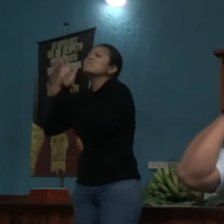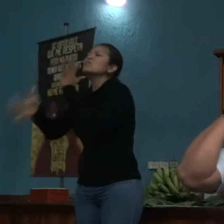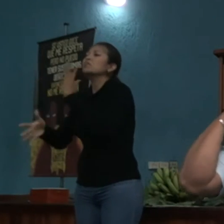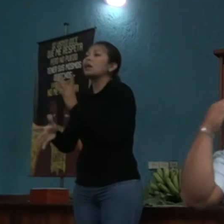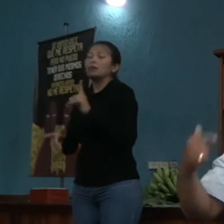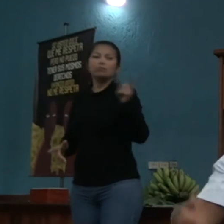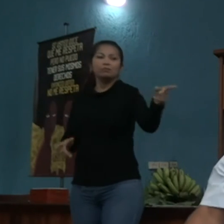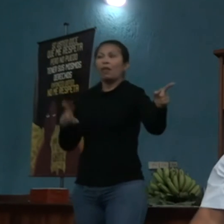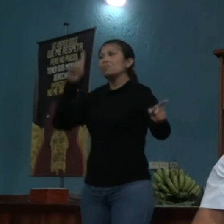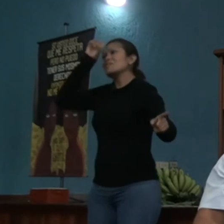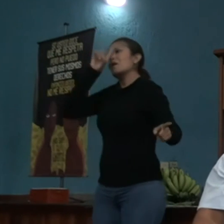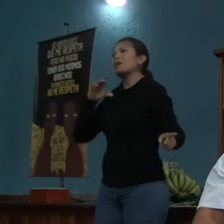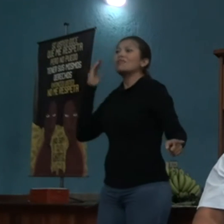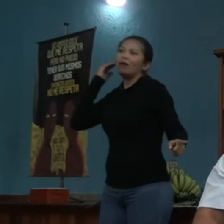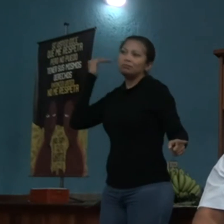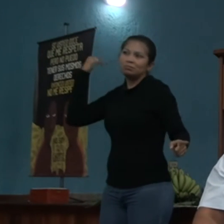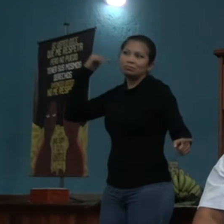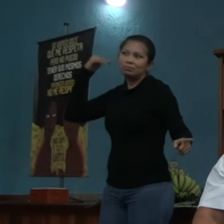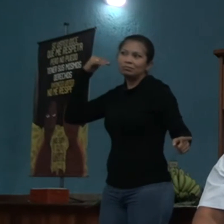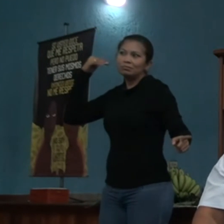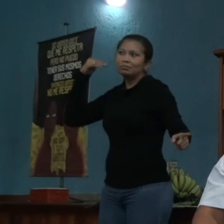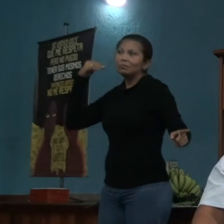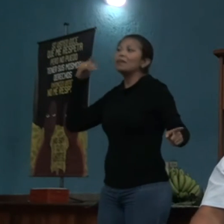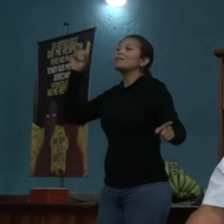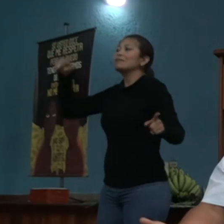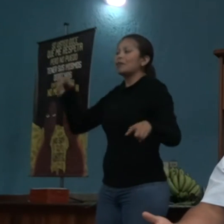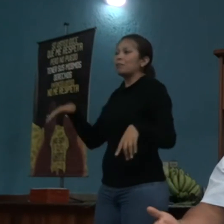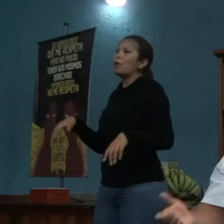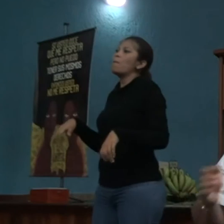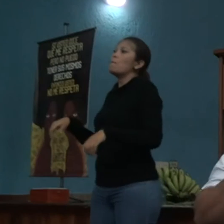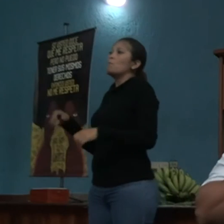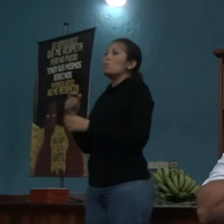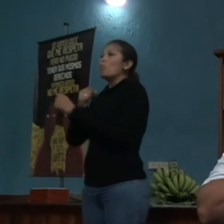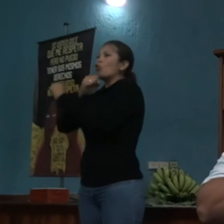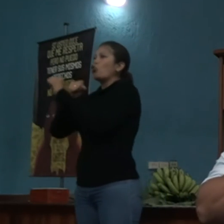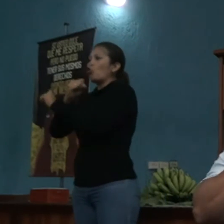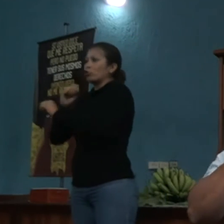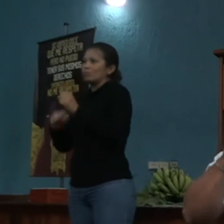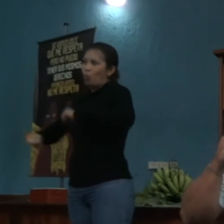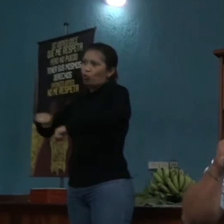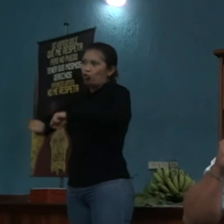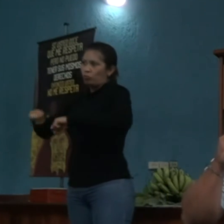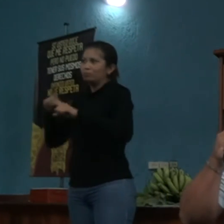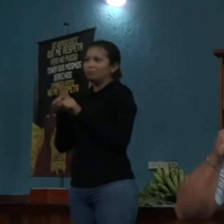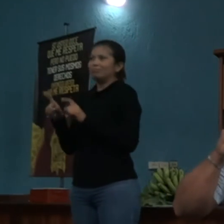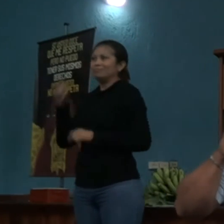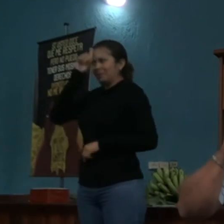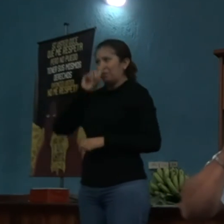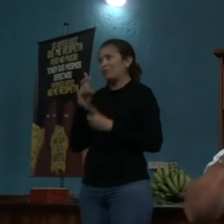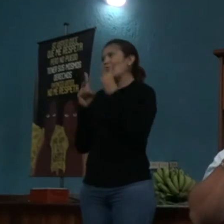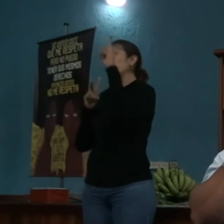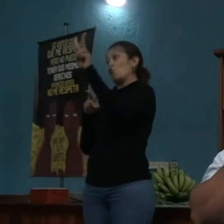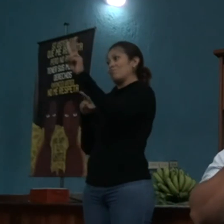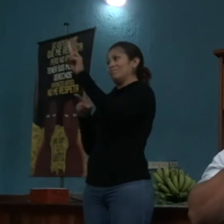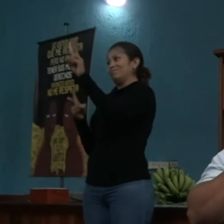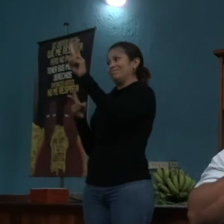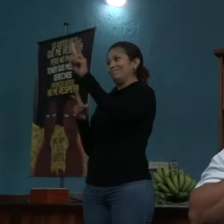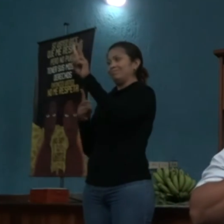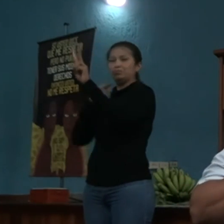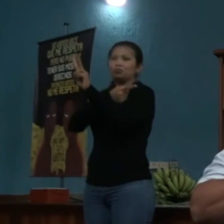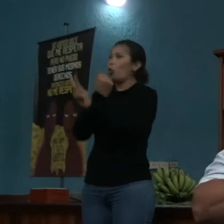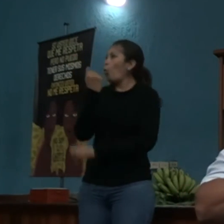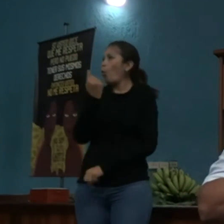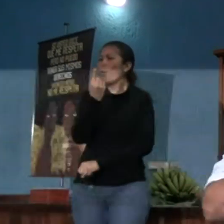auditiva, y tengo la cúculo-equiléptica, o la motora. Tengo dos tipos de discapacidad múltiple, y una persona con discapacidad múltiple.